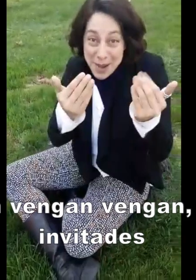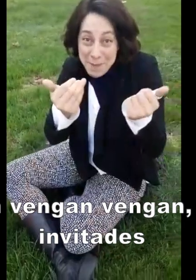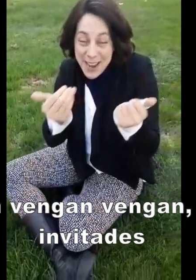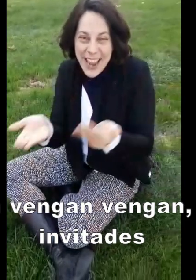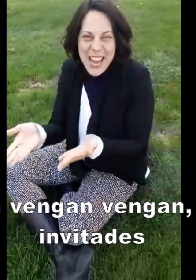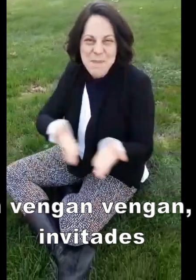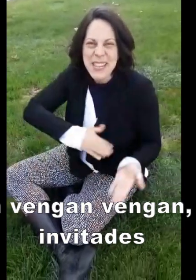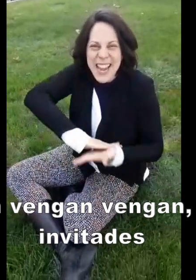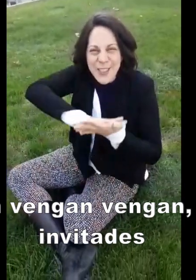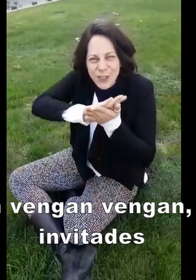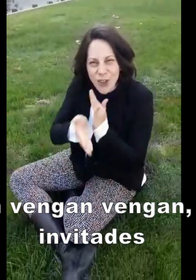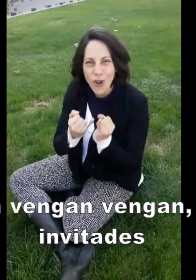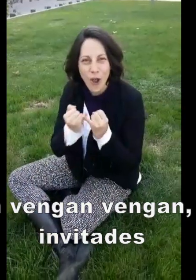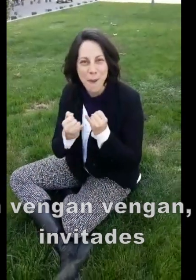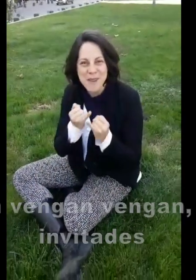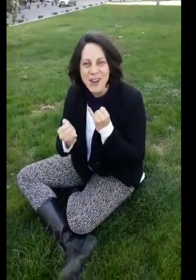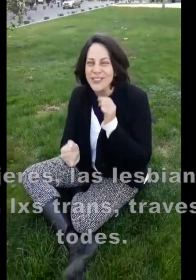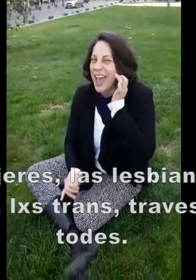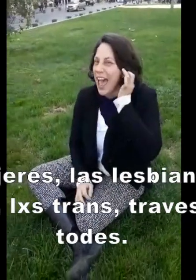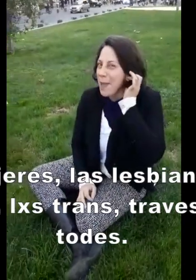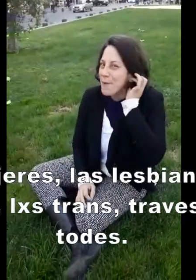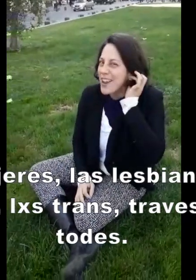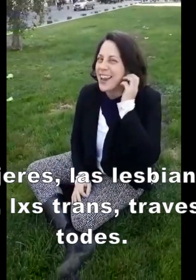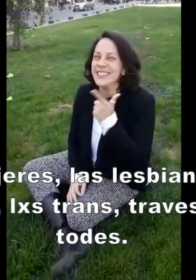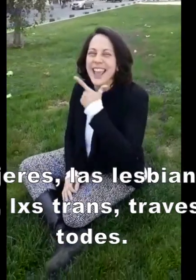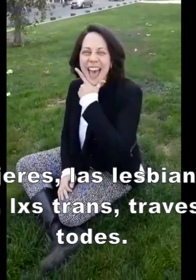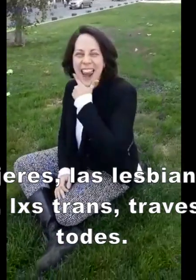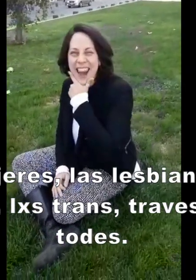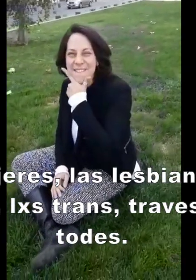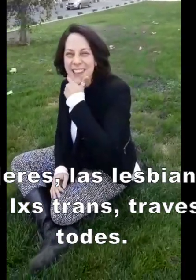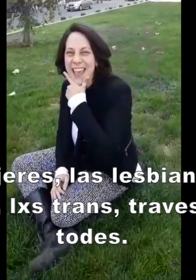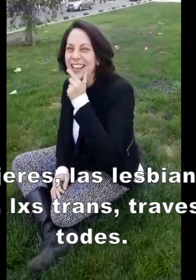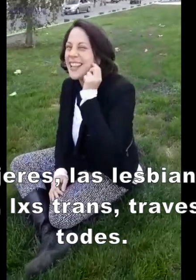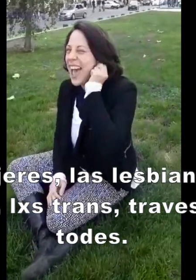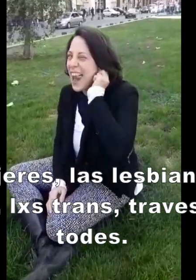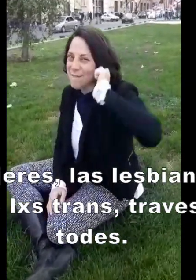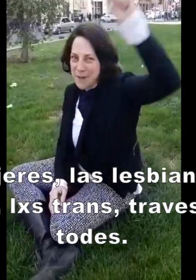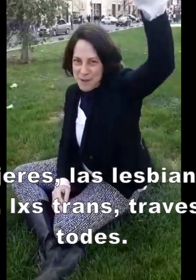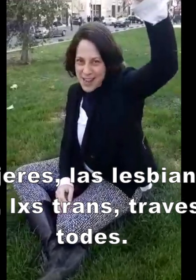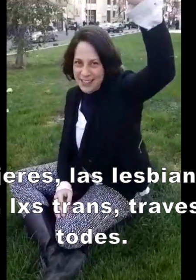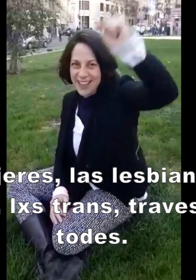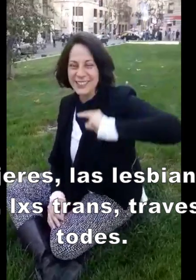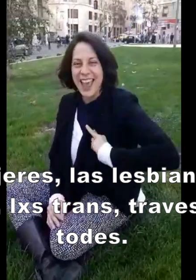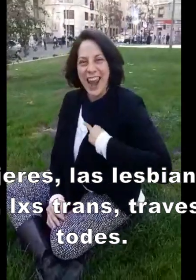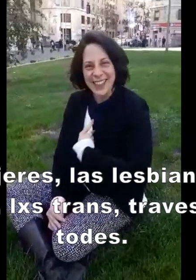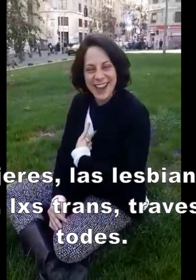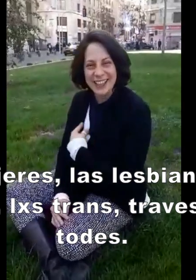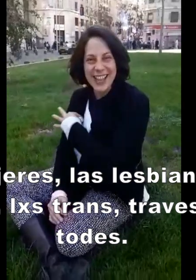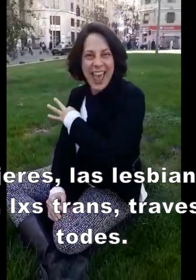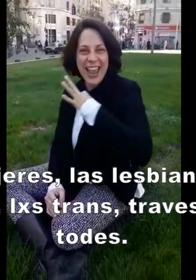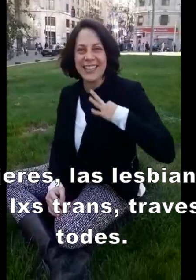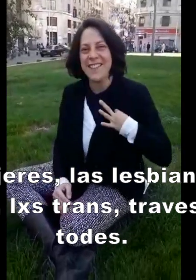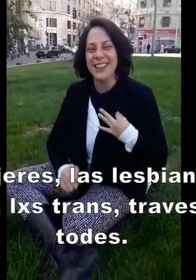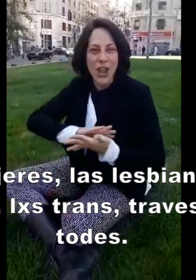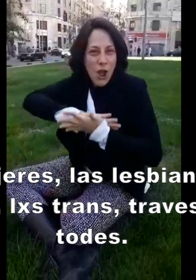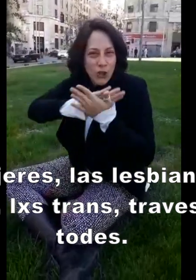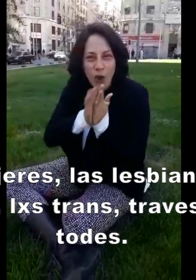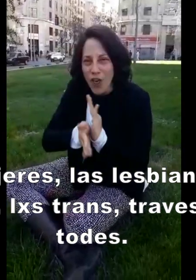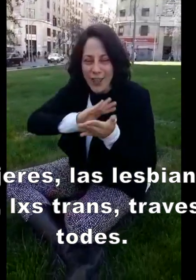vengan, vengan, todes invitades. Las mujeres, las lesbianas, las feministas, las trans, travestis, todes, todes.